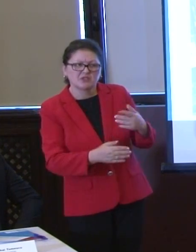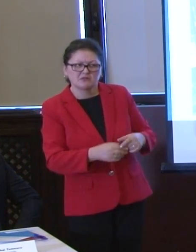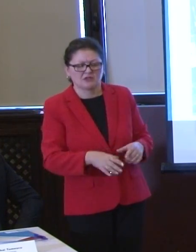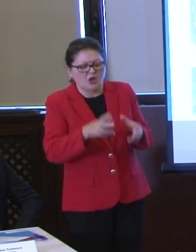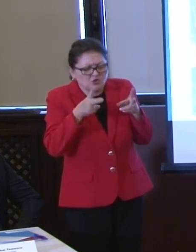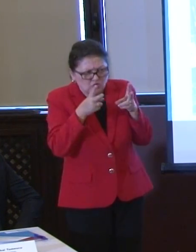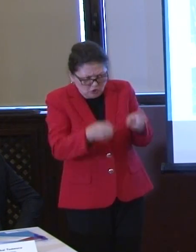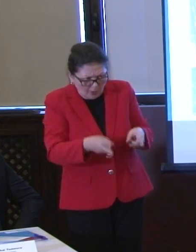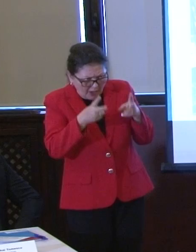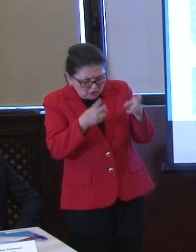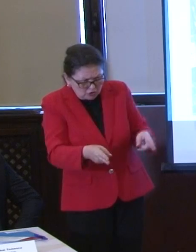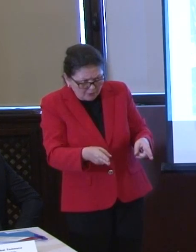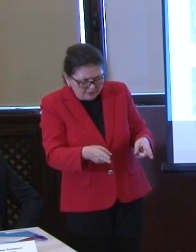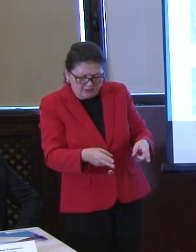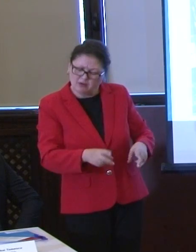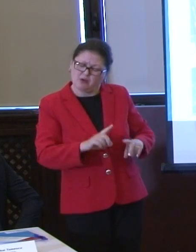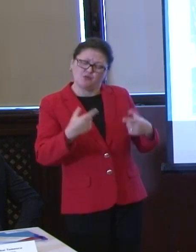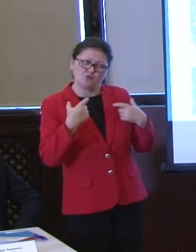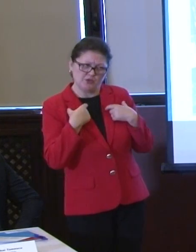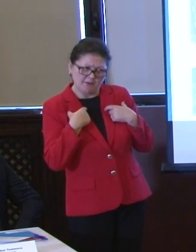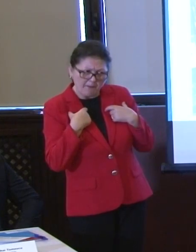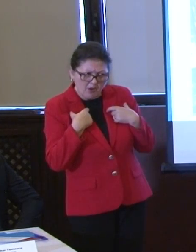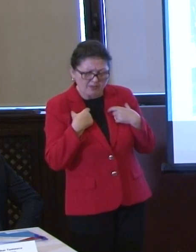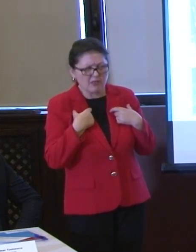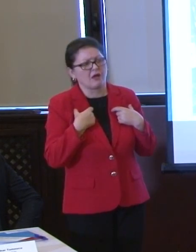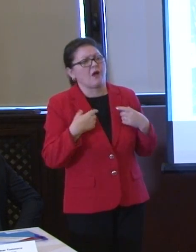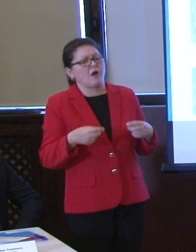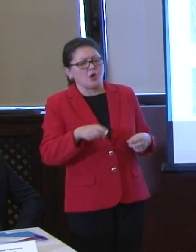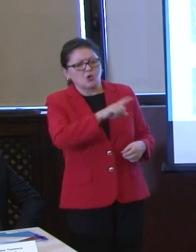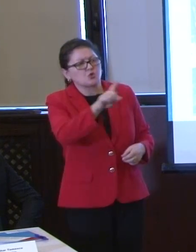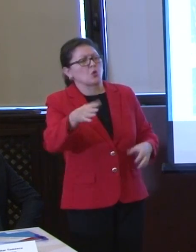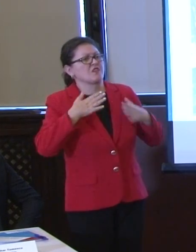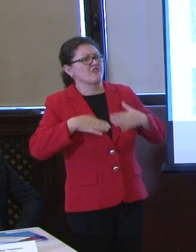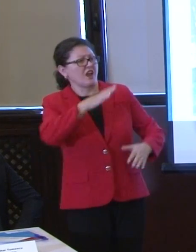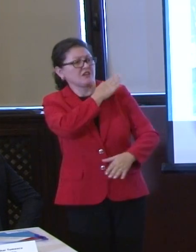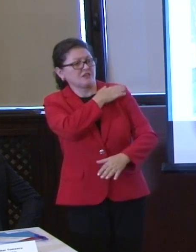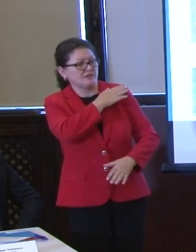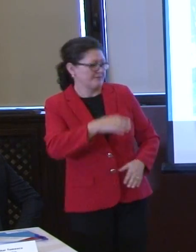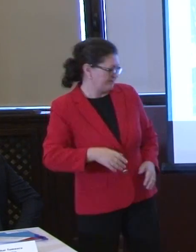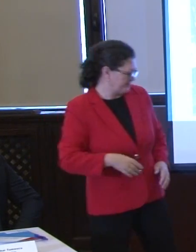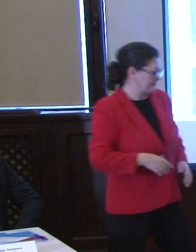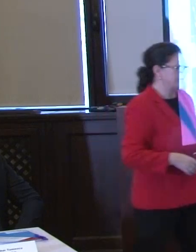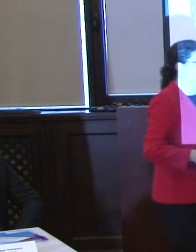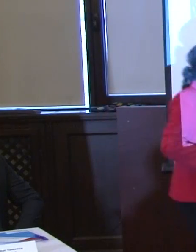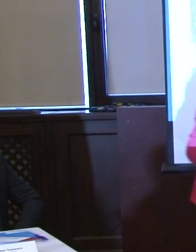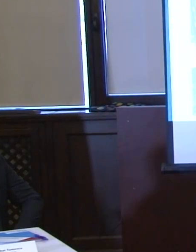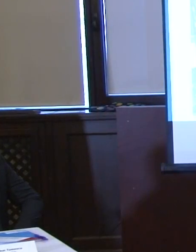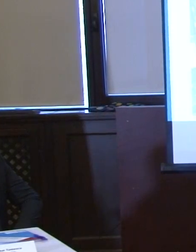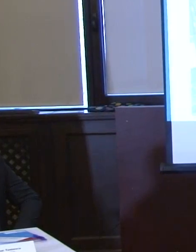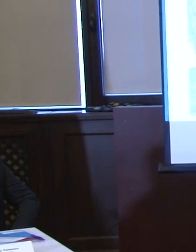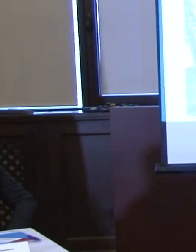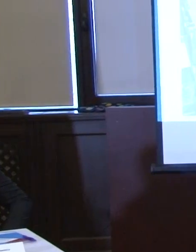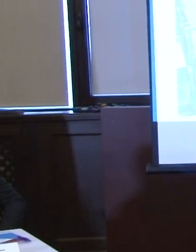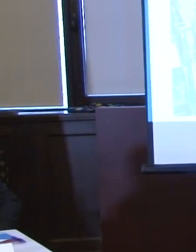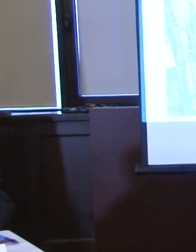transformat într-un stat de controlori. Toată lumea controlată pe toată lumea și în acest control ego-ul, mai mare, mai mic, mai